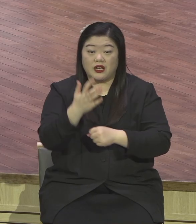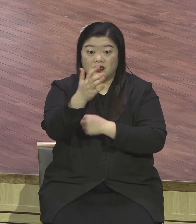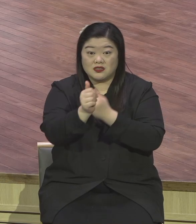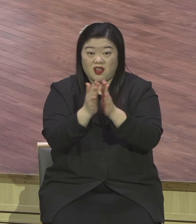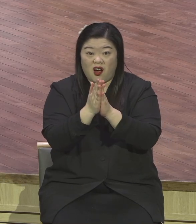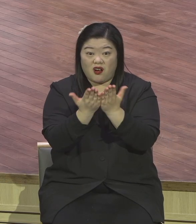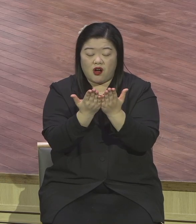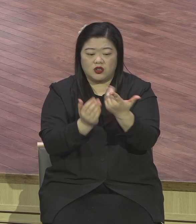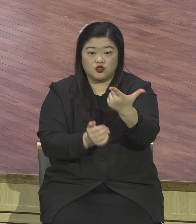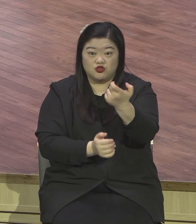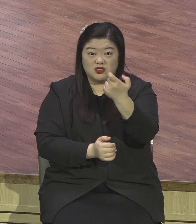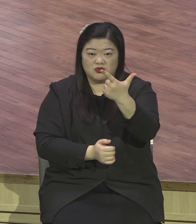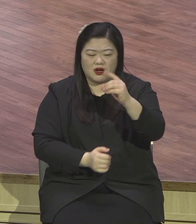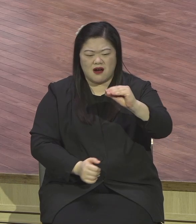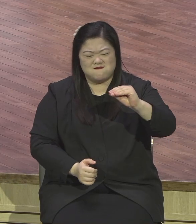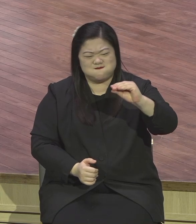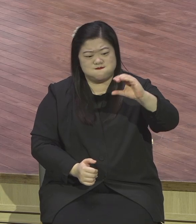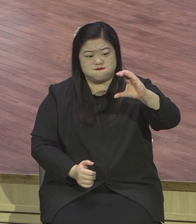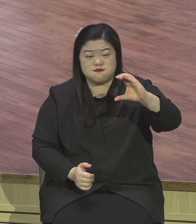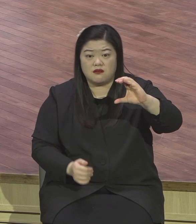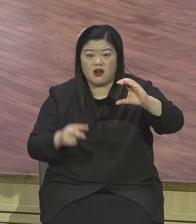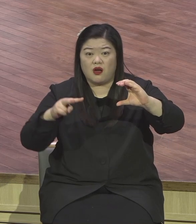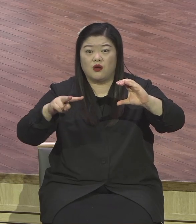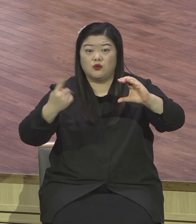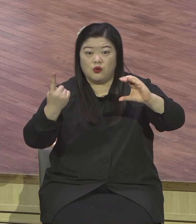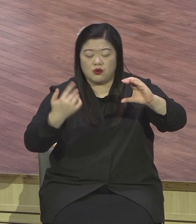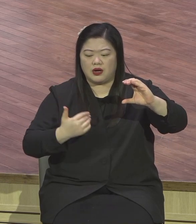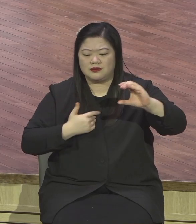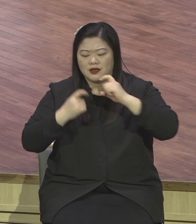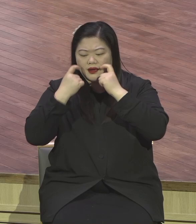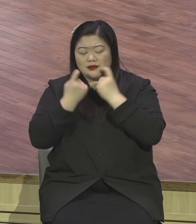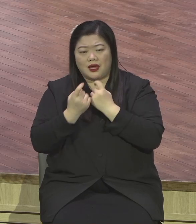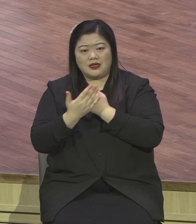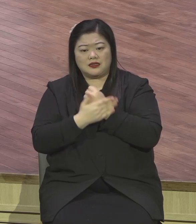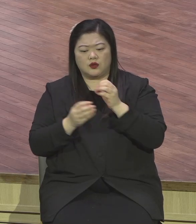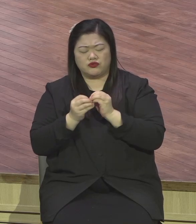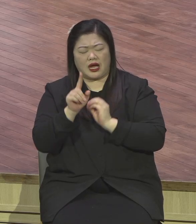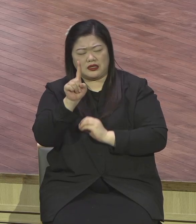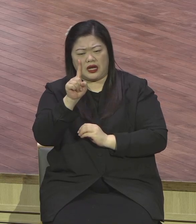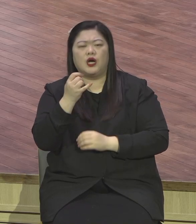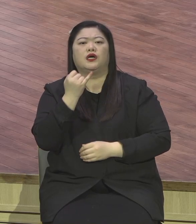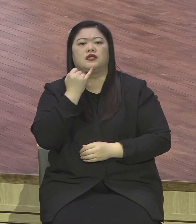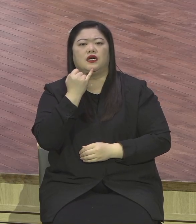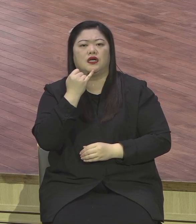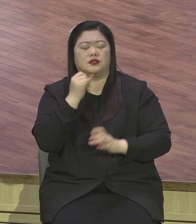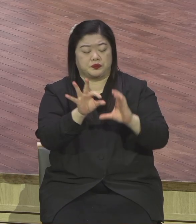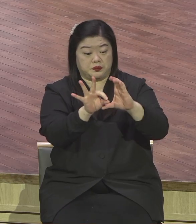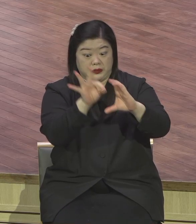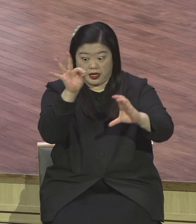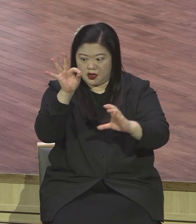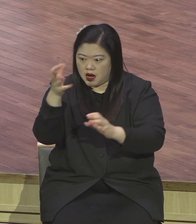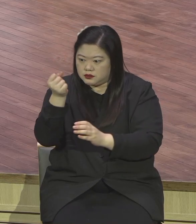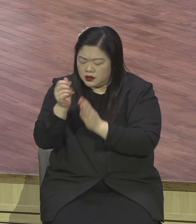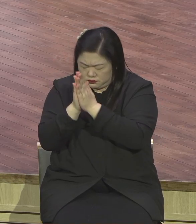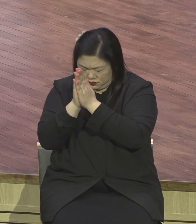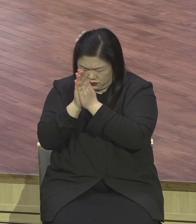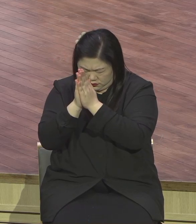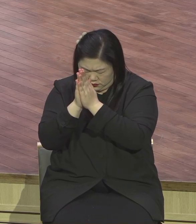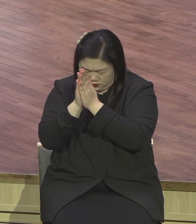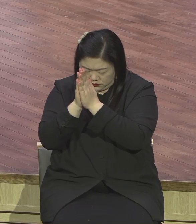날 적용돼요. 우리 인생의 가장한 축복은 뭐요? 활란 속에서 기도하는 거예요. 활란